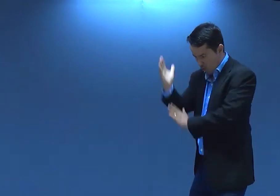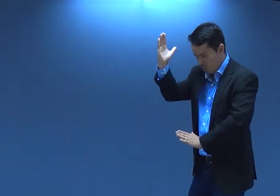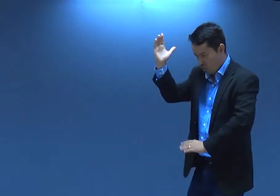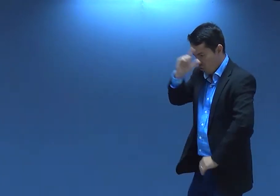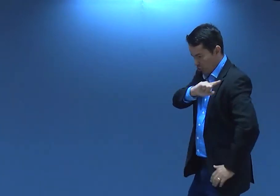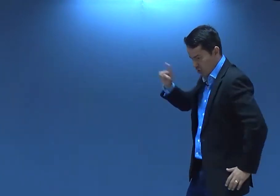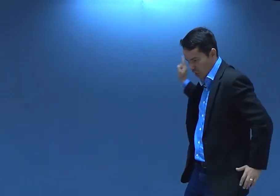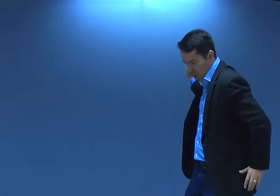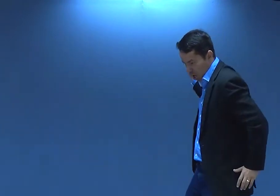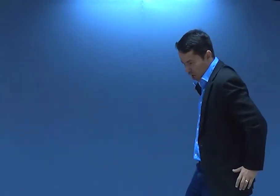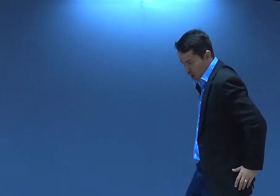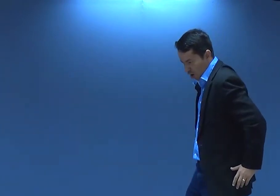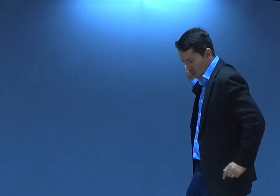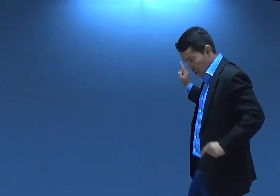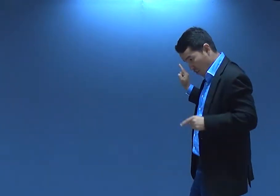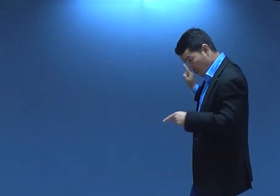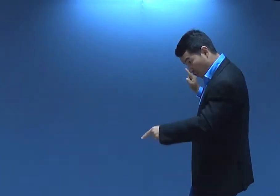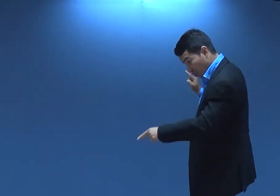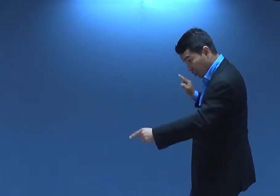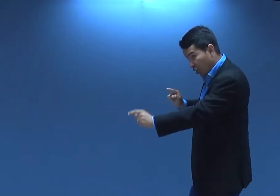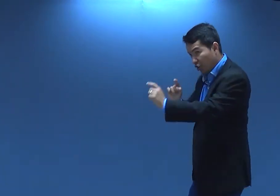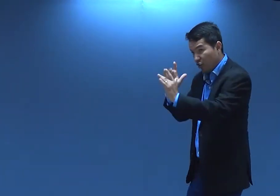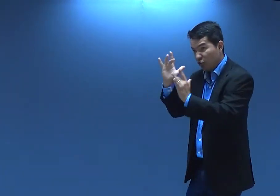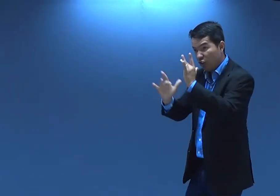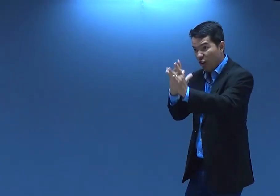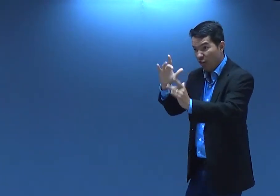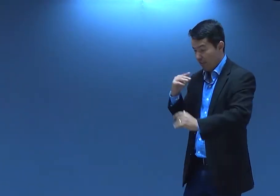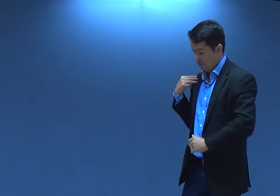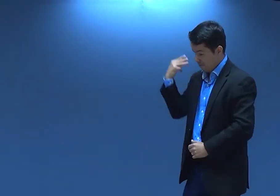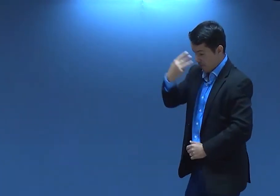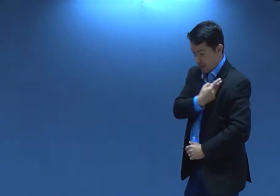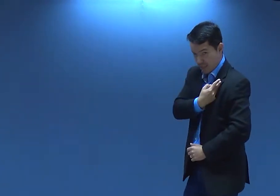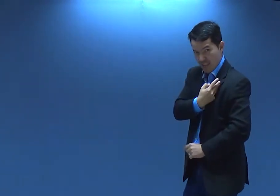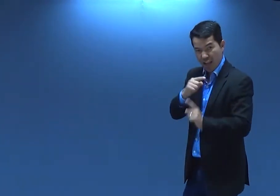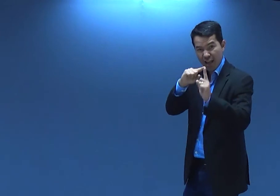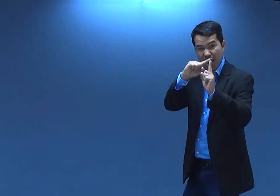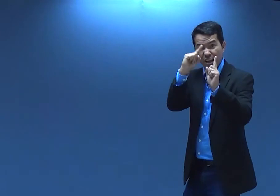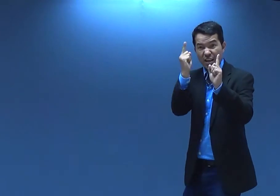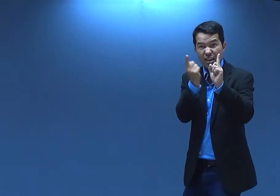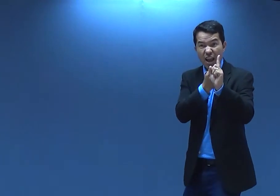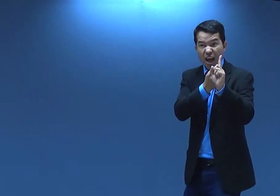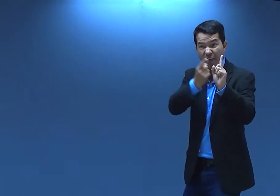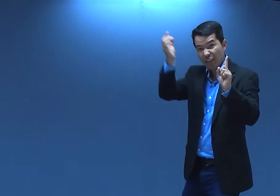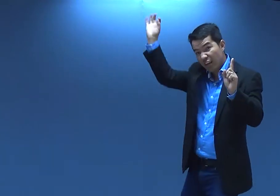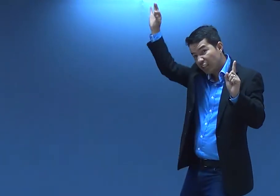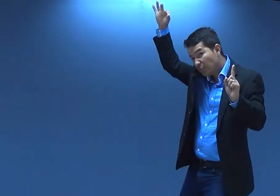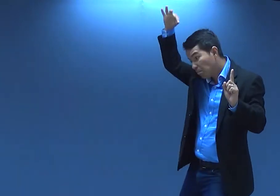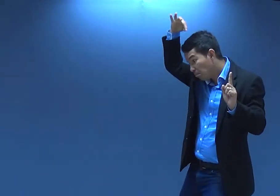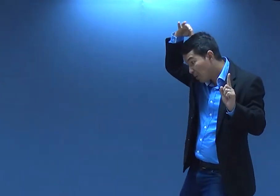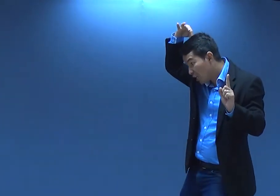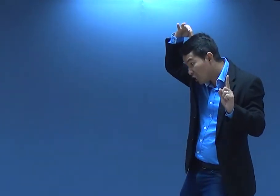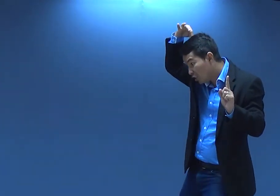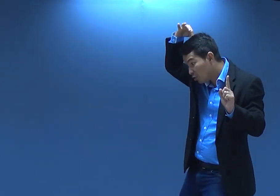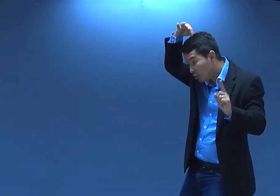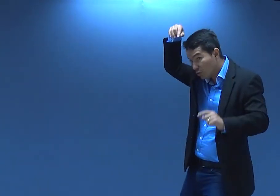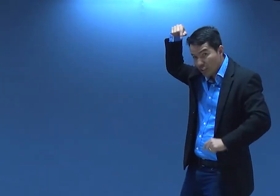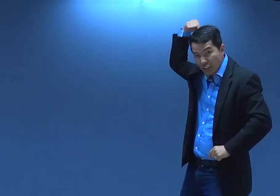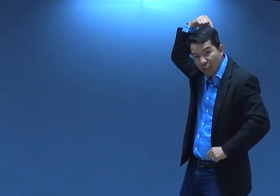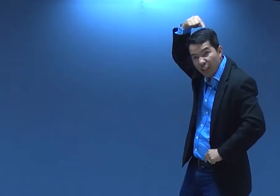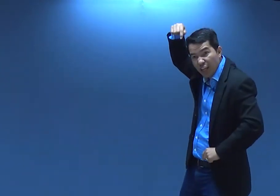José, não vai fugir. Você, você tá noivo de Maria. E ela está grávida do Espírito